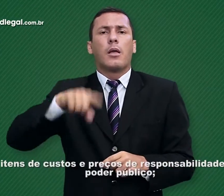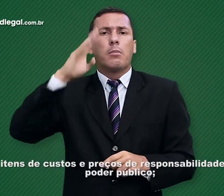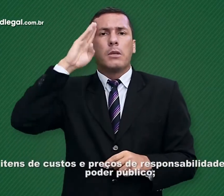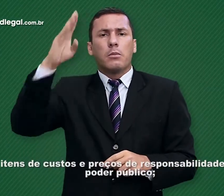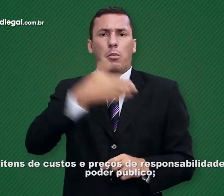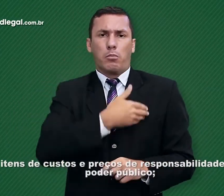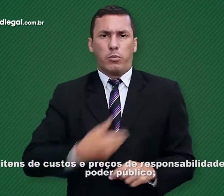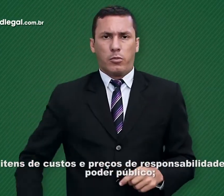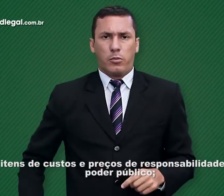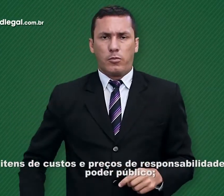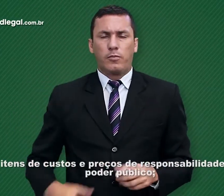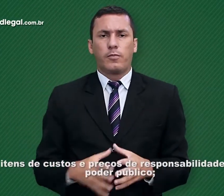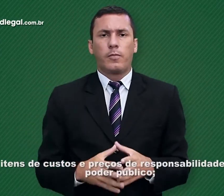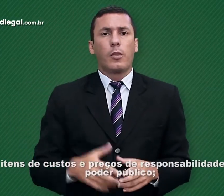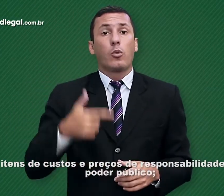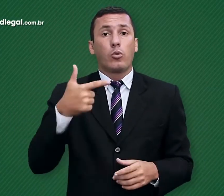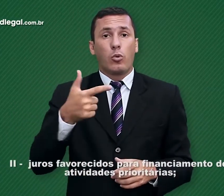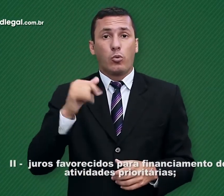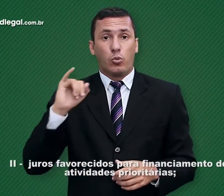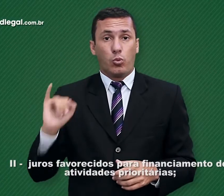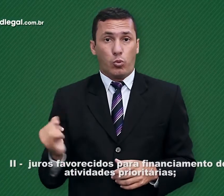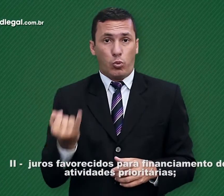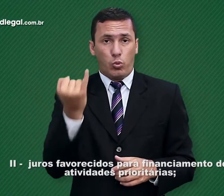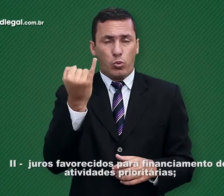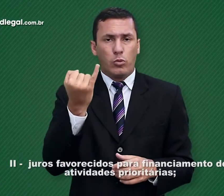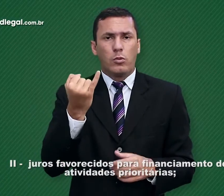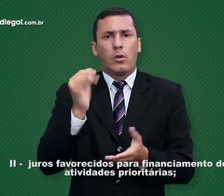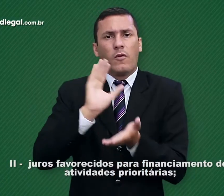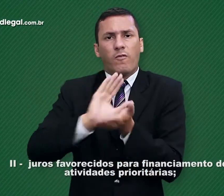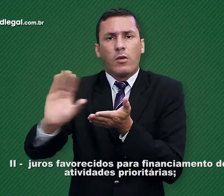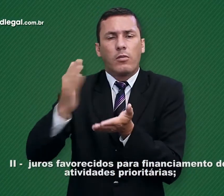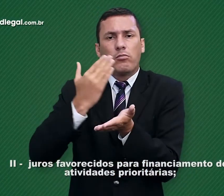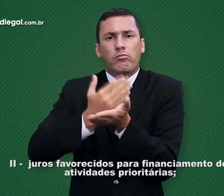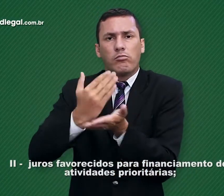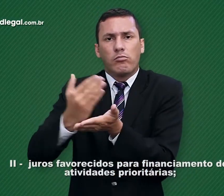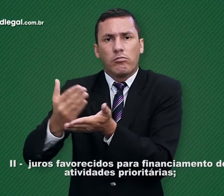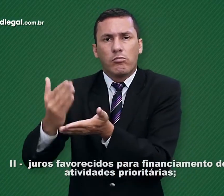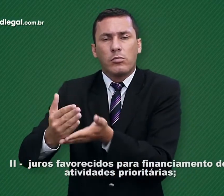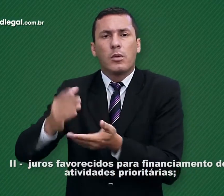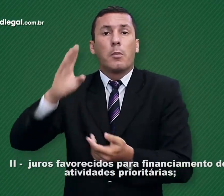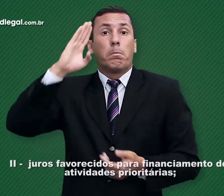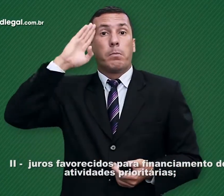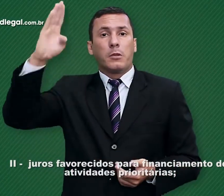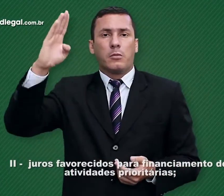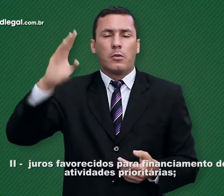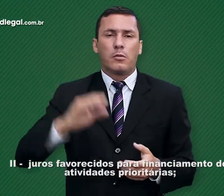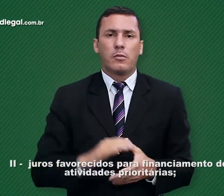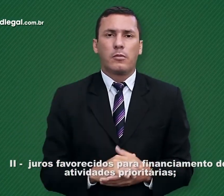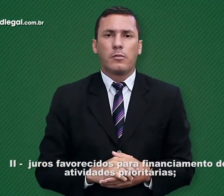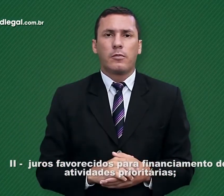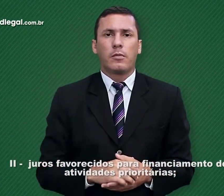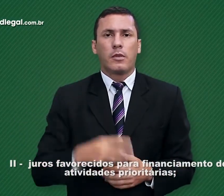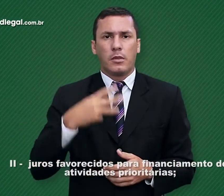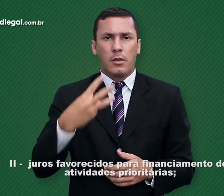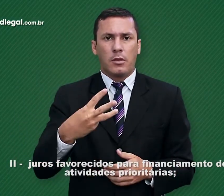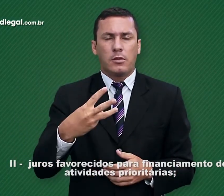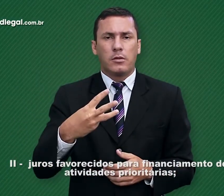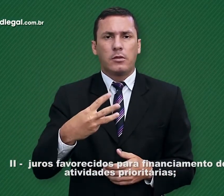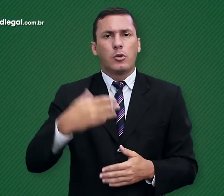de responsabilidade do poder público. 2. Juros favorecidos para financiamento de atividades